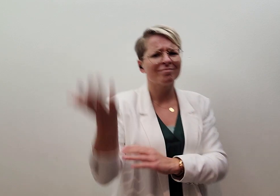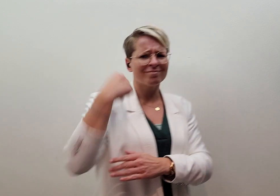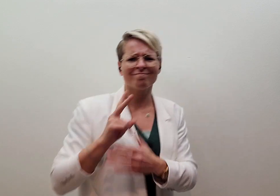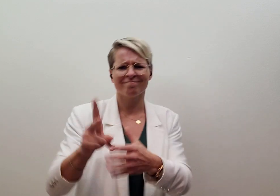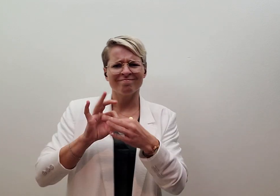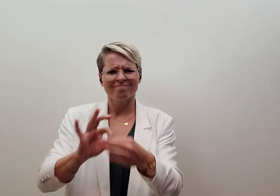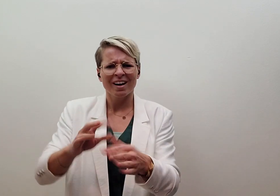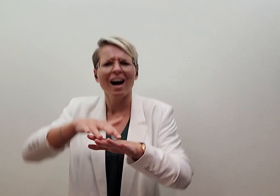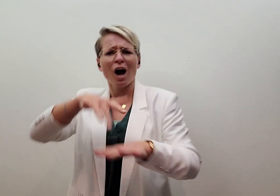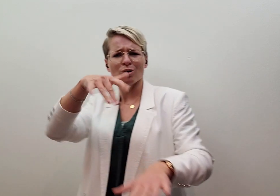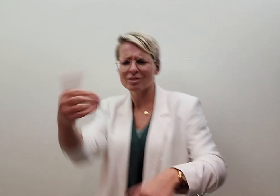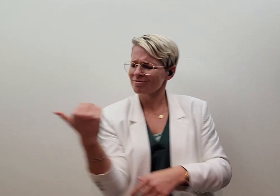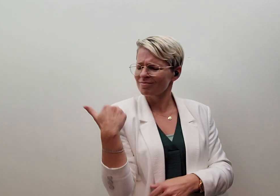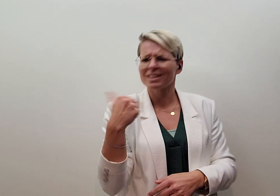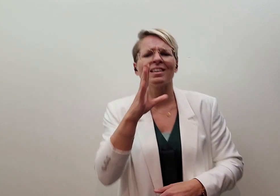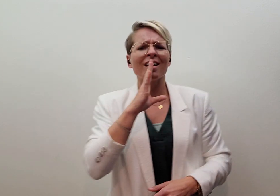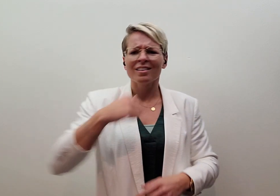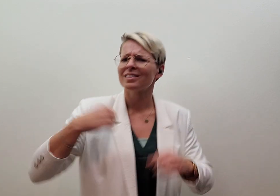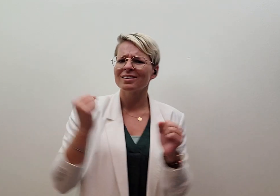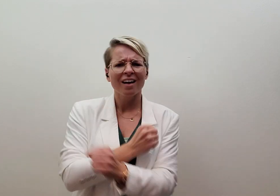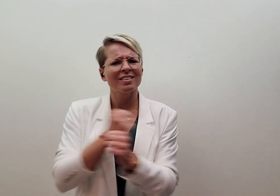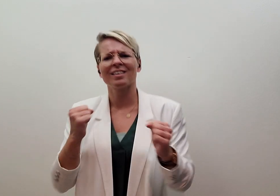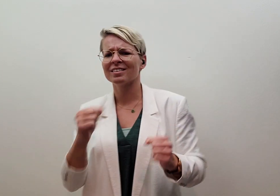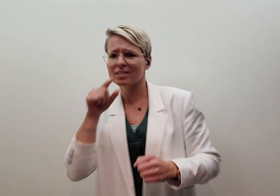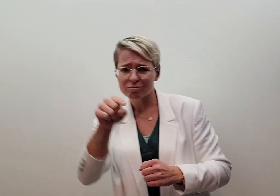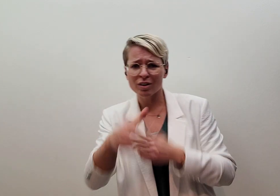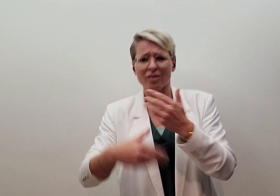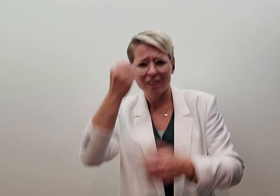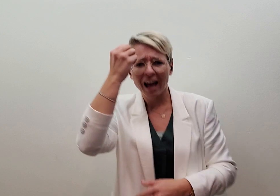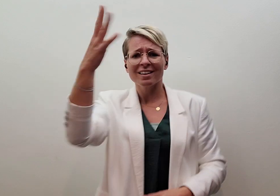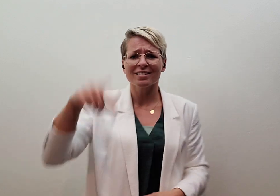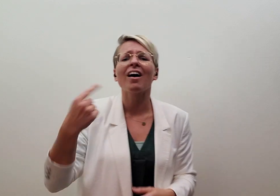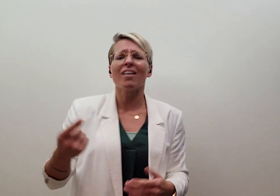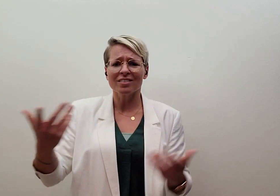waren toch gauw, zeg me wel, dat ik jou nooit vergeten kan